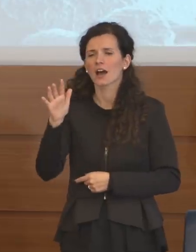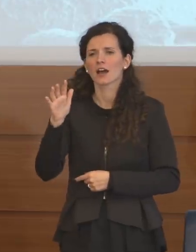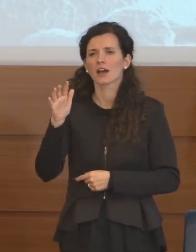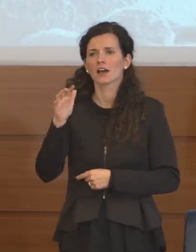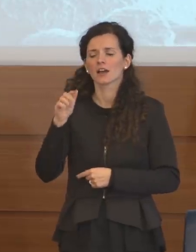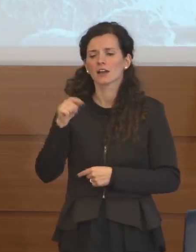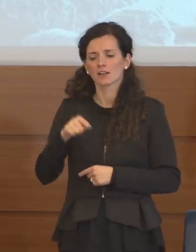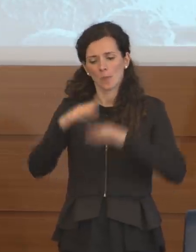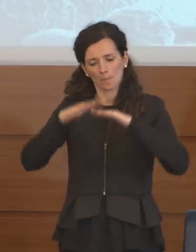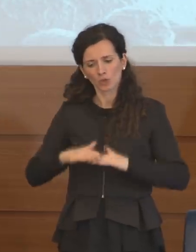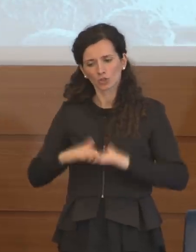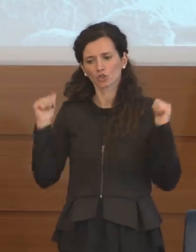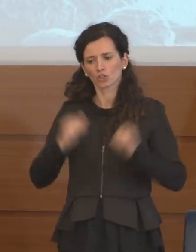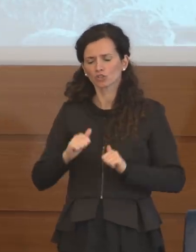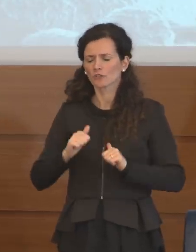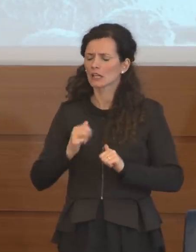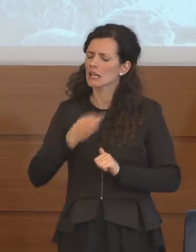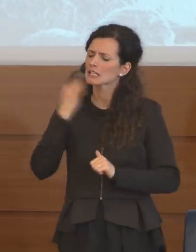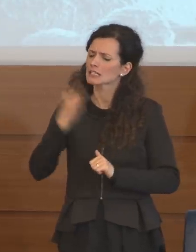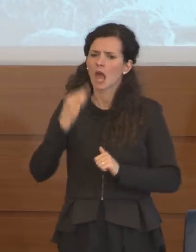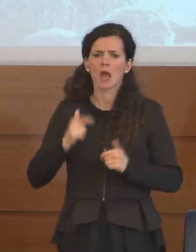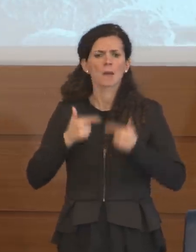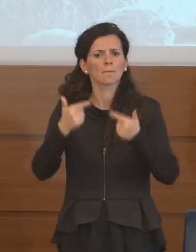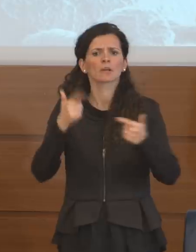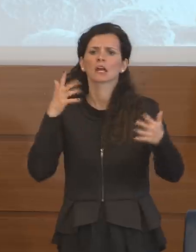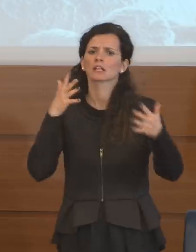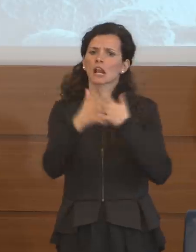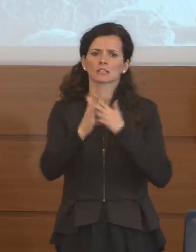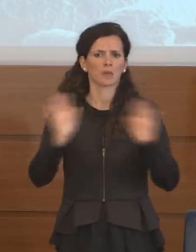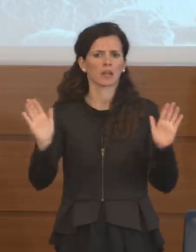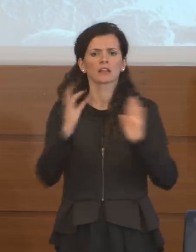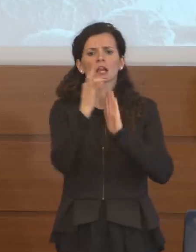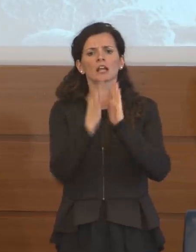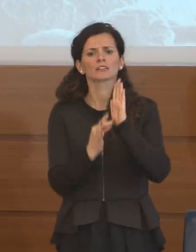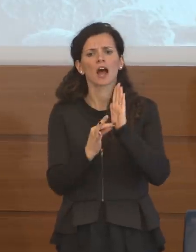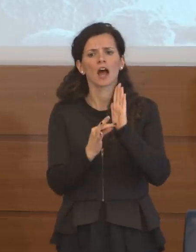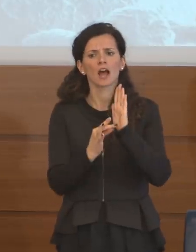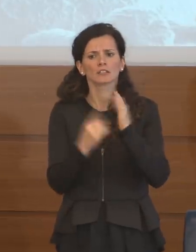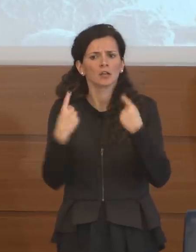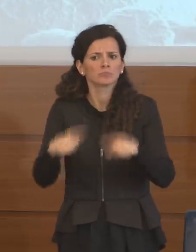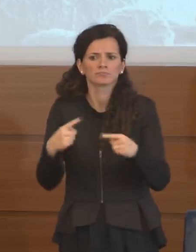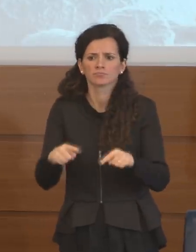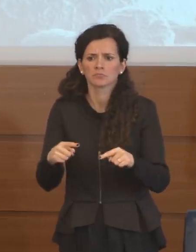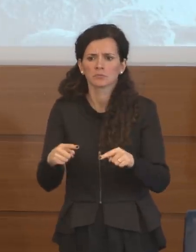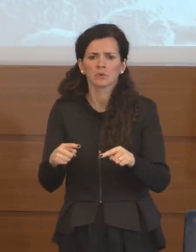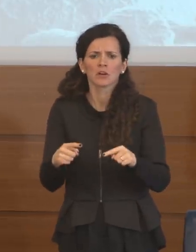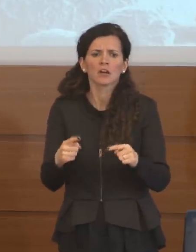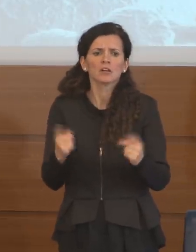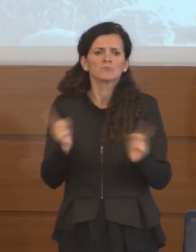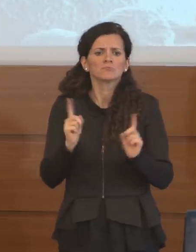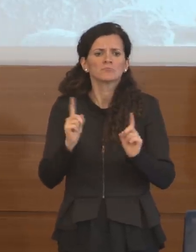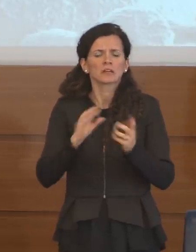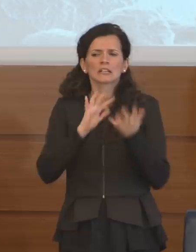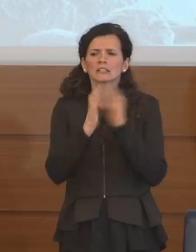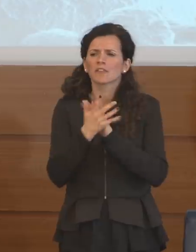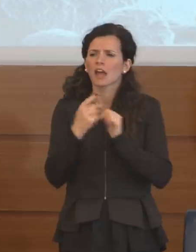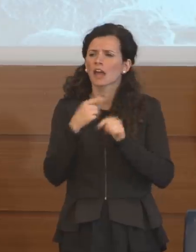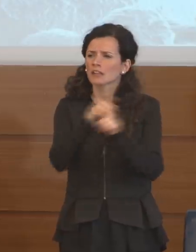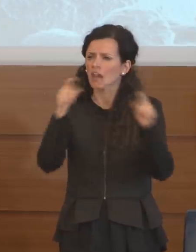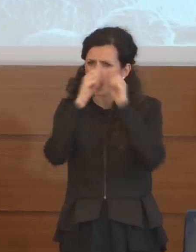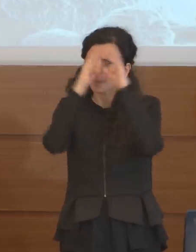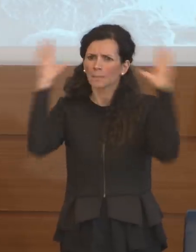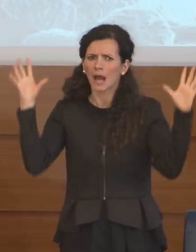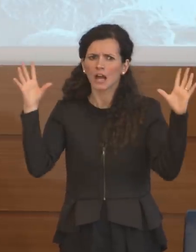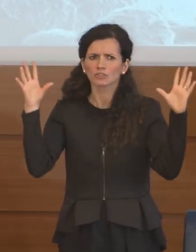dell'azione della protezione civile massima trasparenza abbiamo dato i dati altrimenti vi lascio immaginare che cosa sarebbe